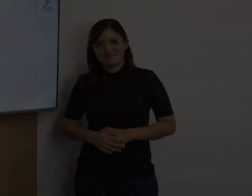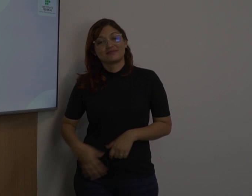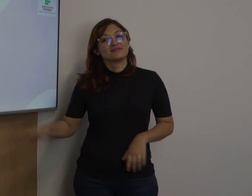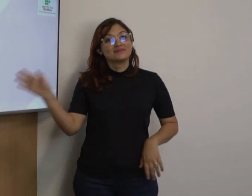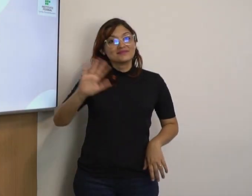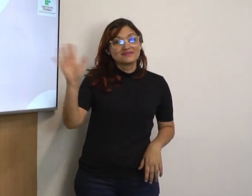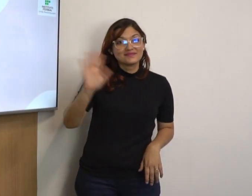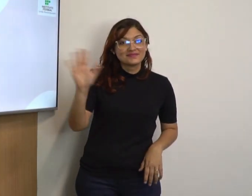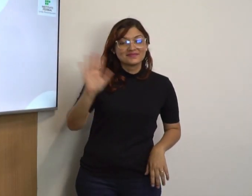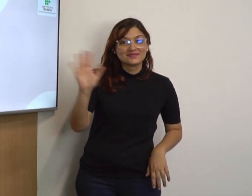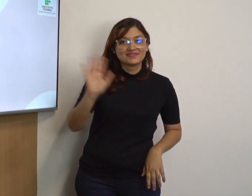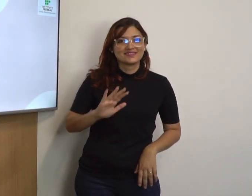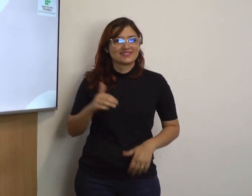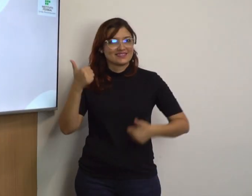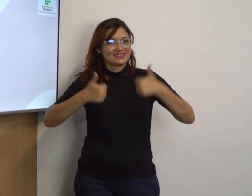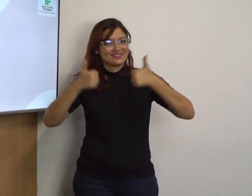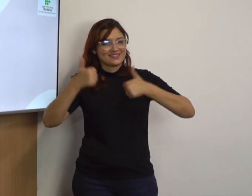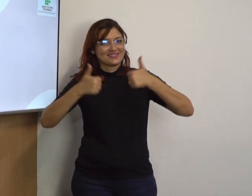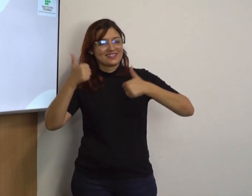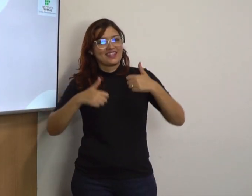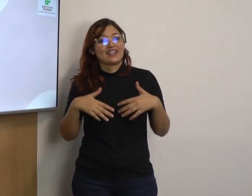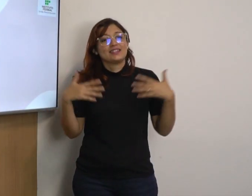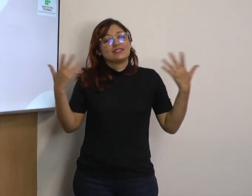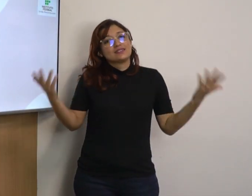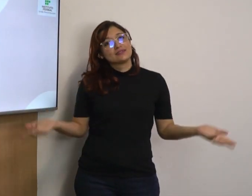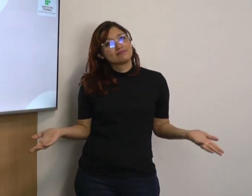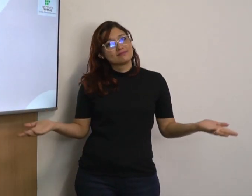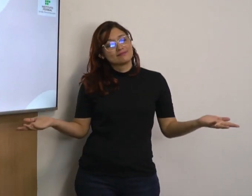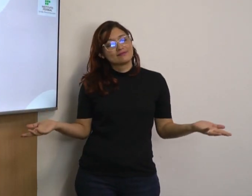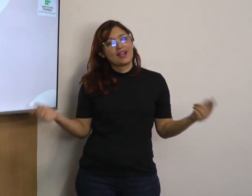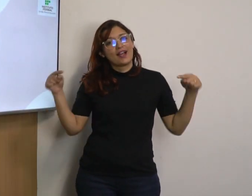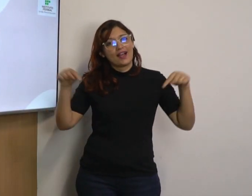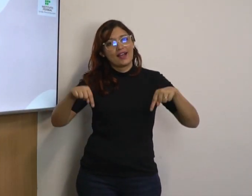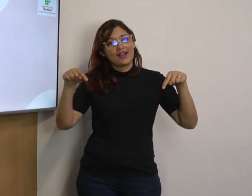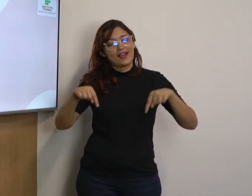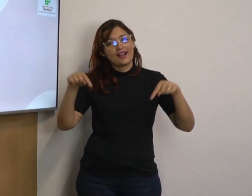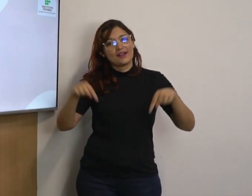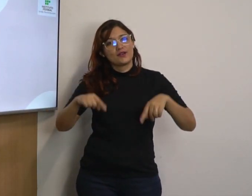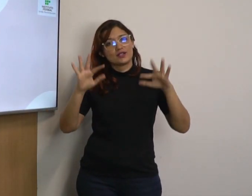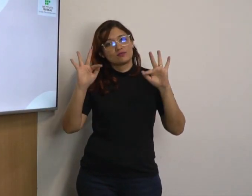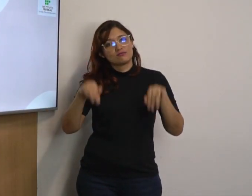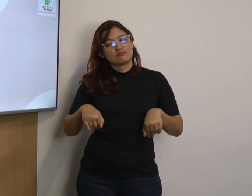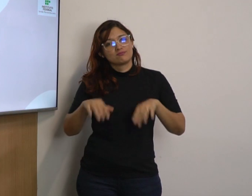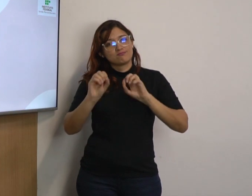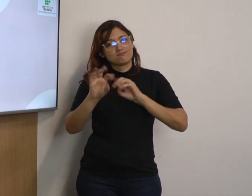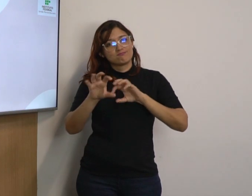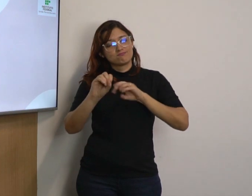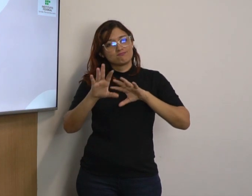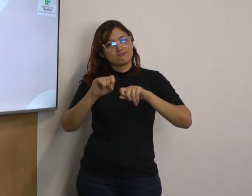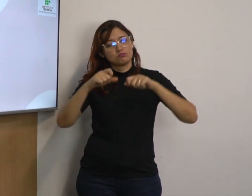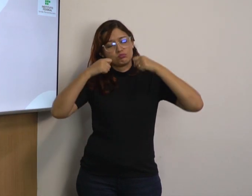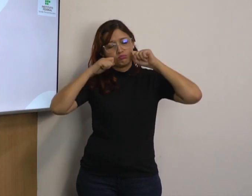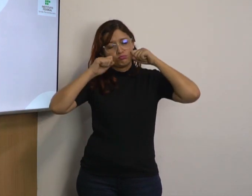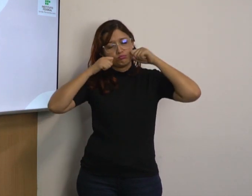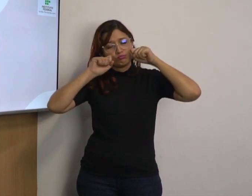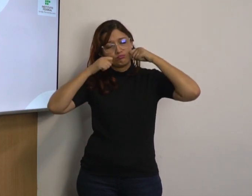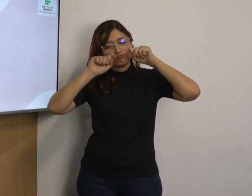Olá, tudo bem? Então, essa é a última aula. Que pena!